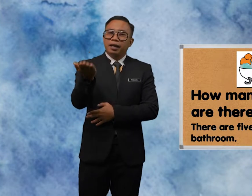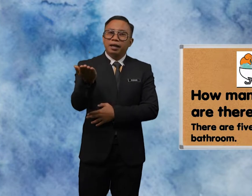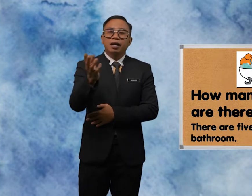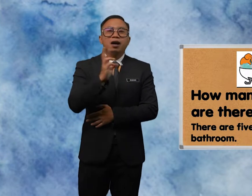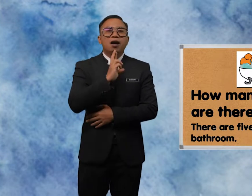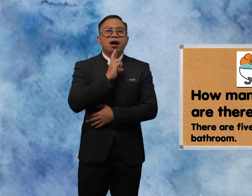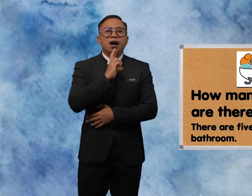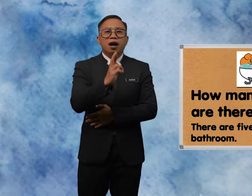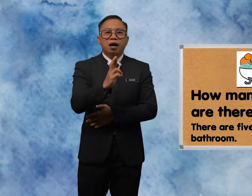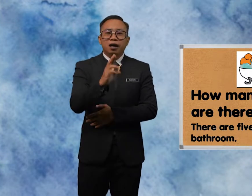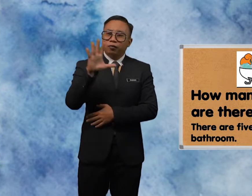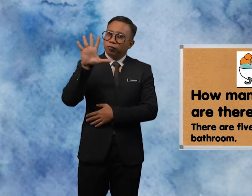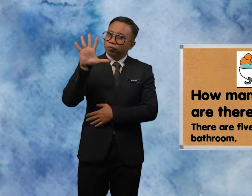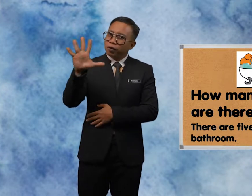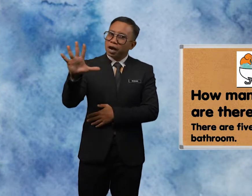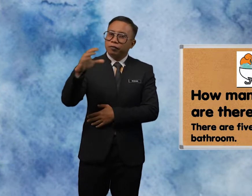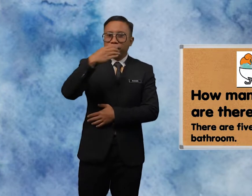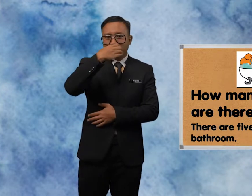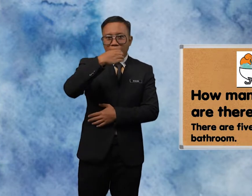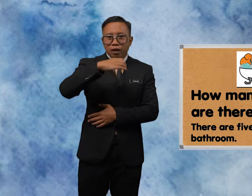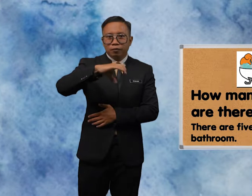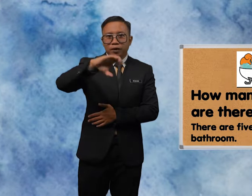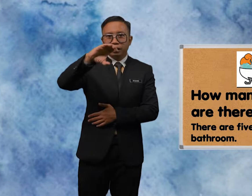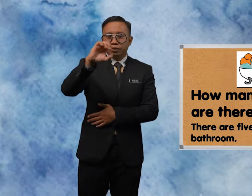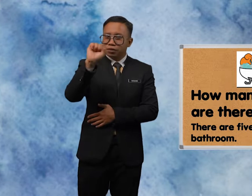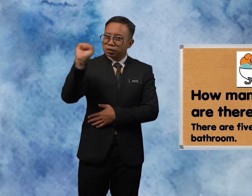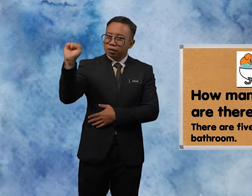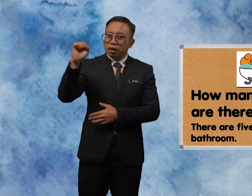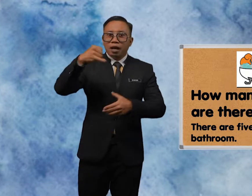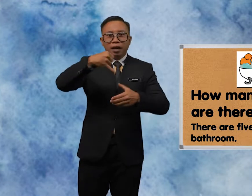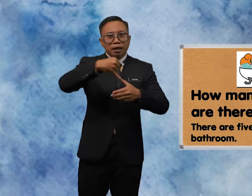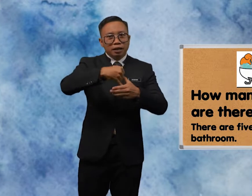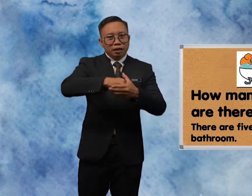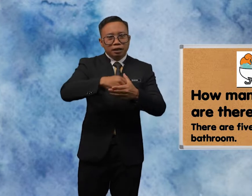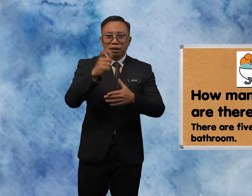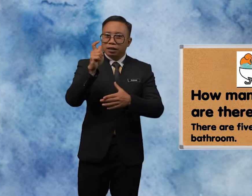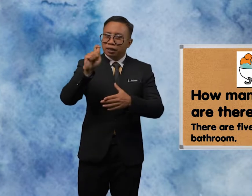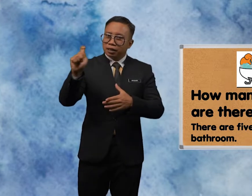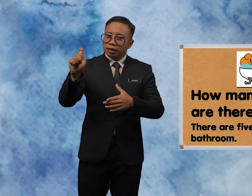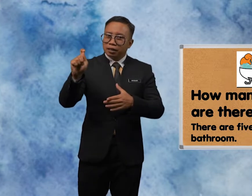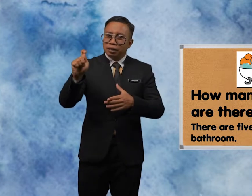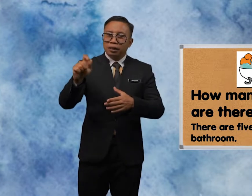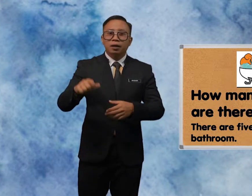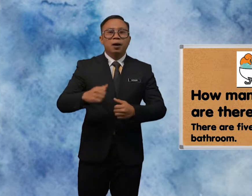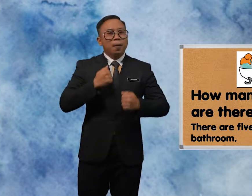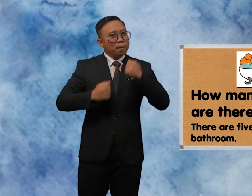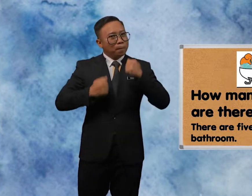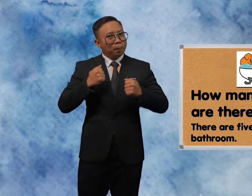Are There Five Elephants In The Bathroom